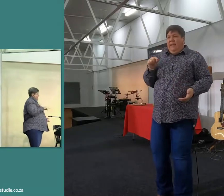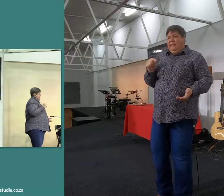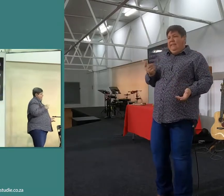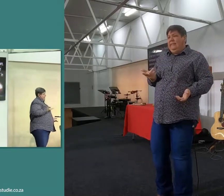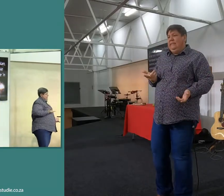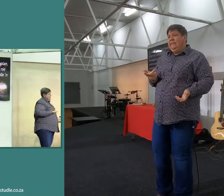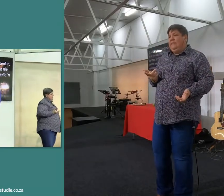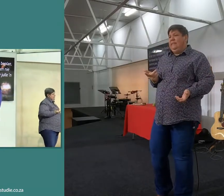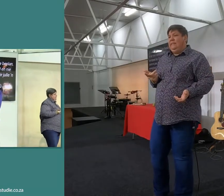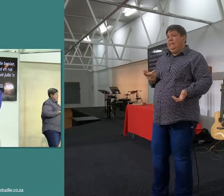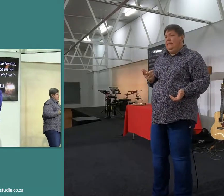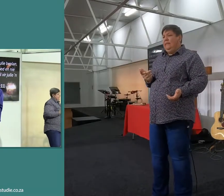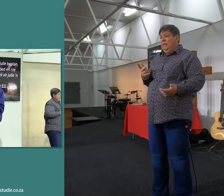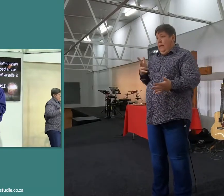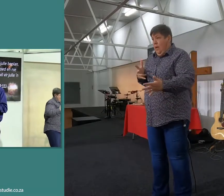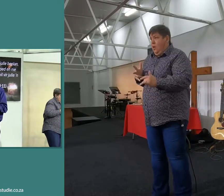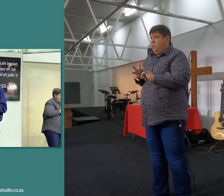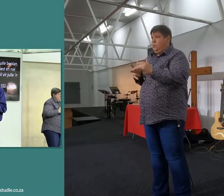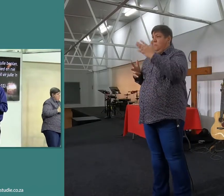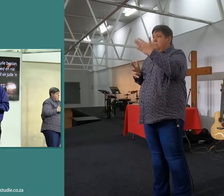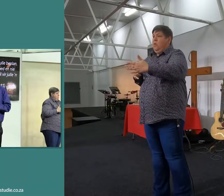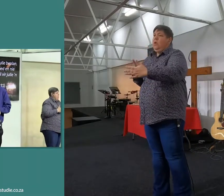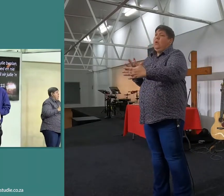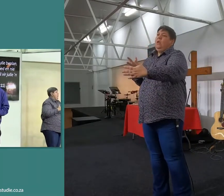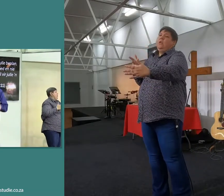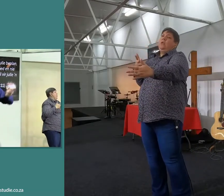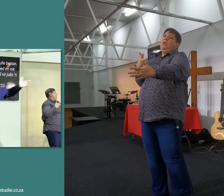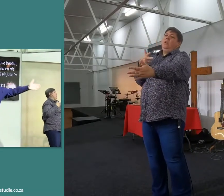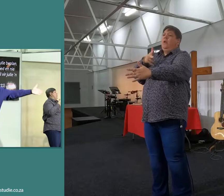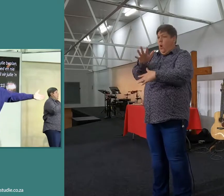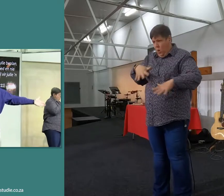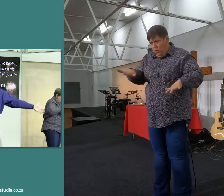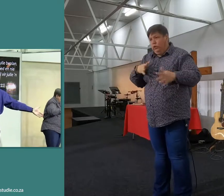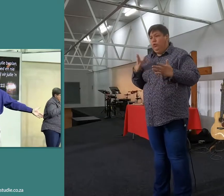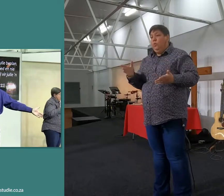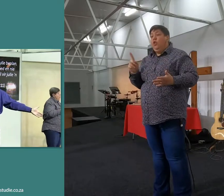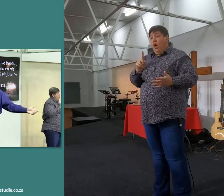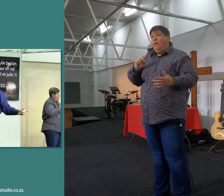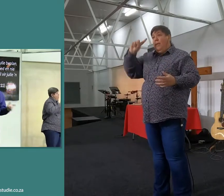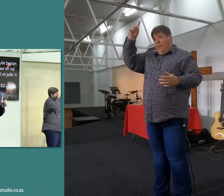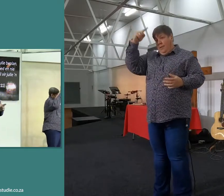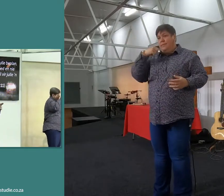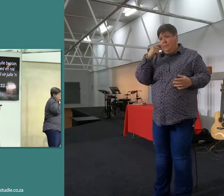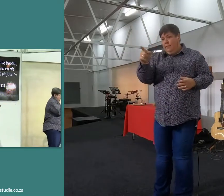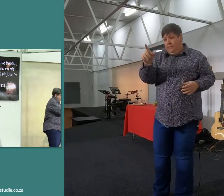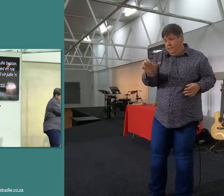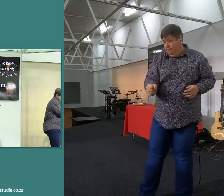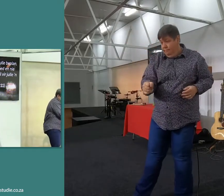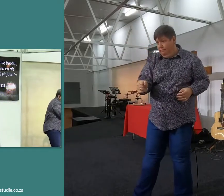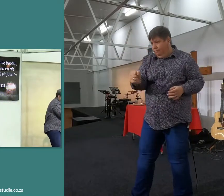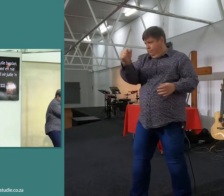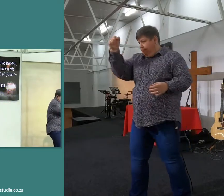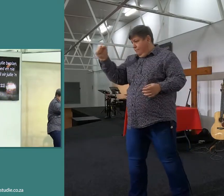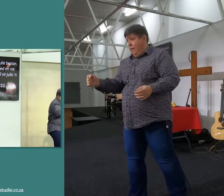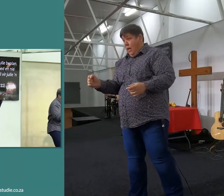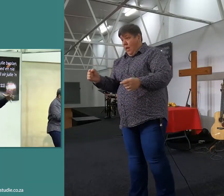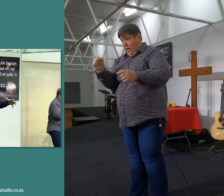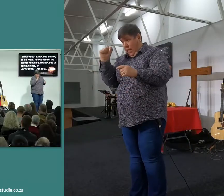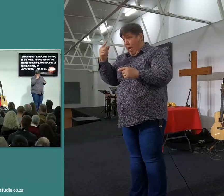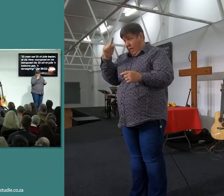woord van die Heere in my leven berre, dan bring het my op a plek waar die Heere my wil hee, en dan sê ek, precies, waar die Heere my wil hee, en